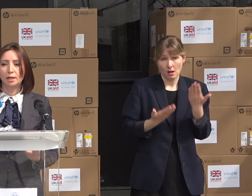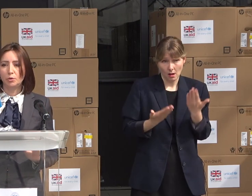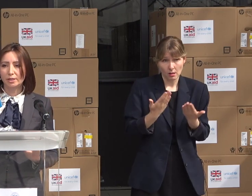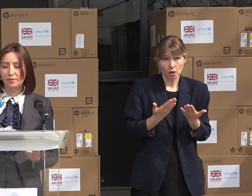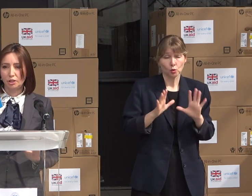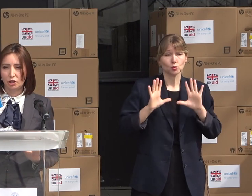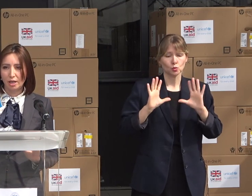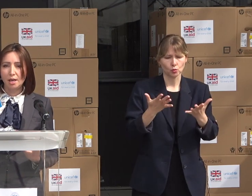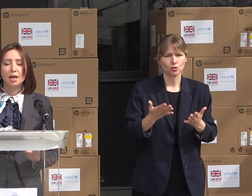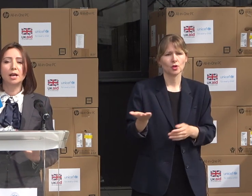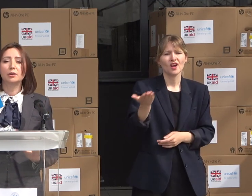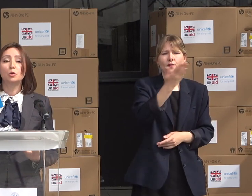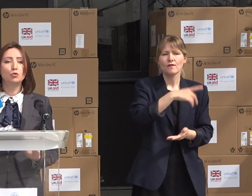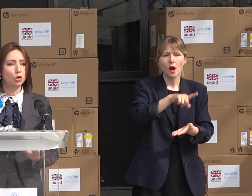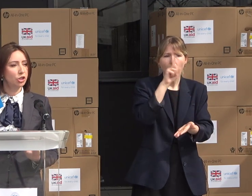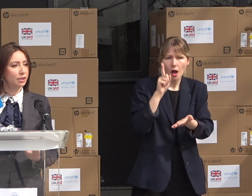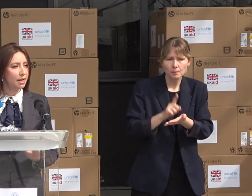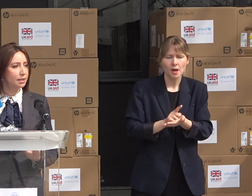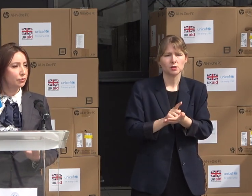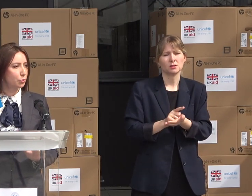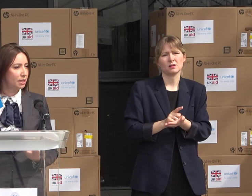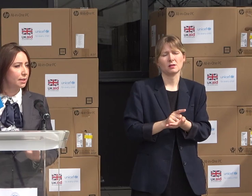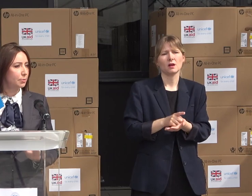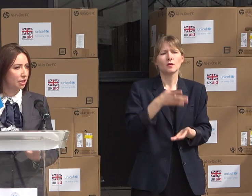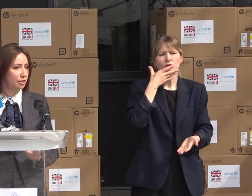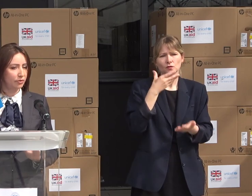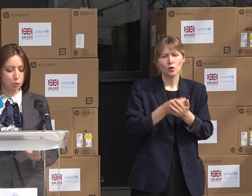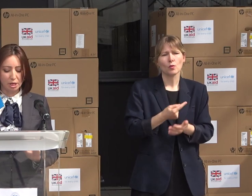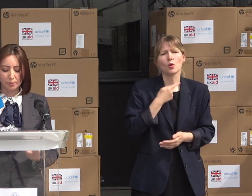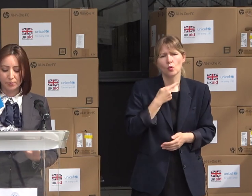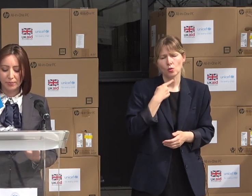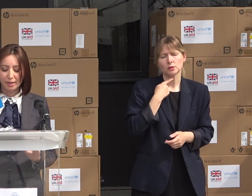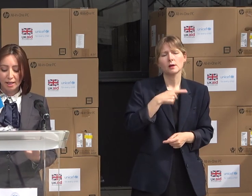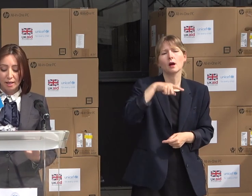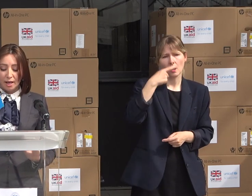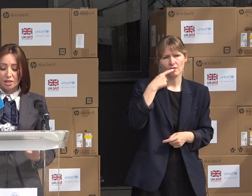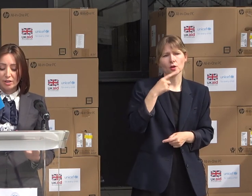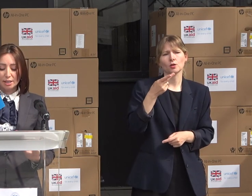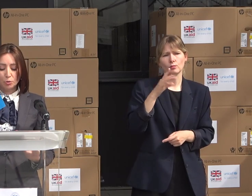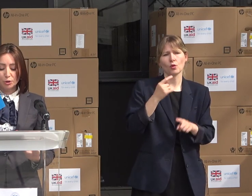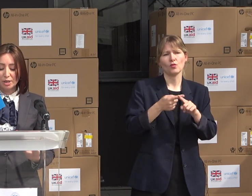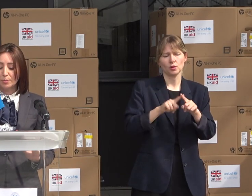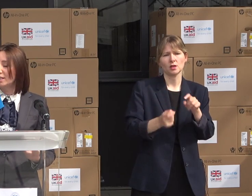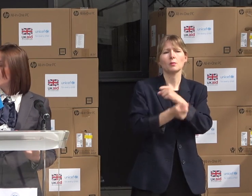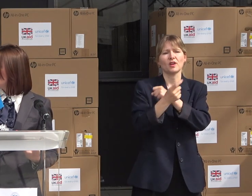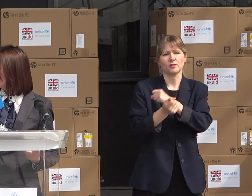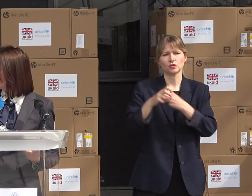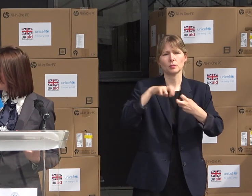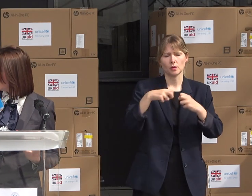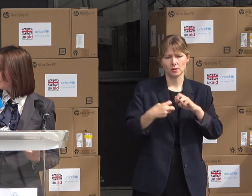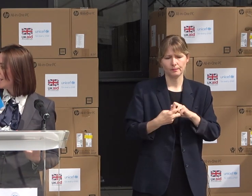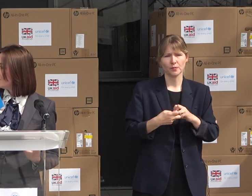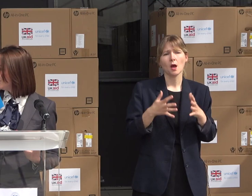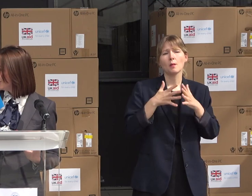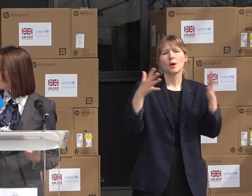dumneavoastră trebuie să fiți cei care cu voce tare să vorbesc despre acest fenomen. Aș vrea să le mulțumesc partenerilor